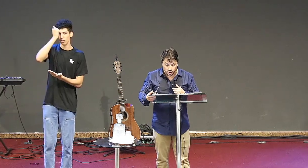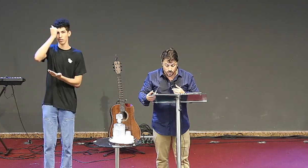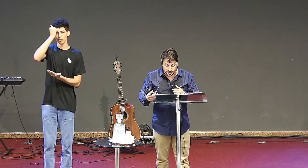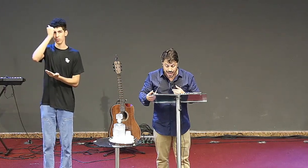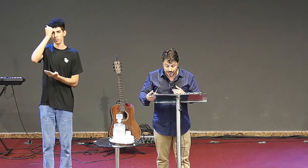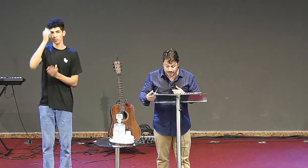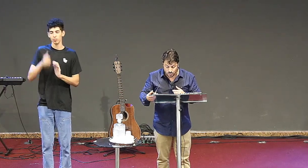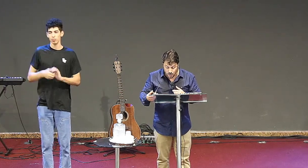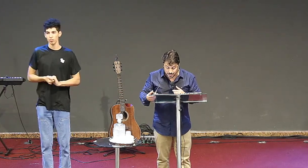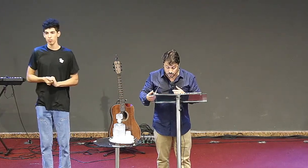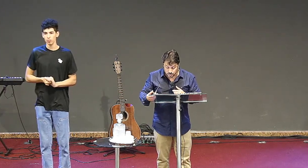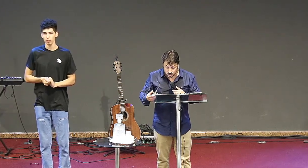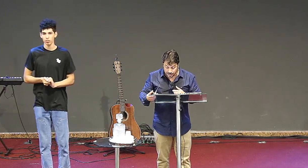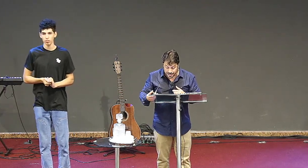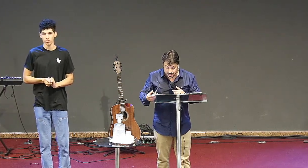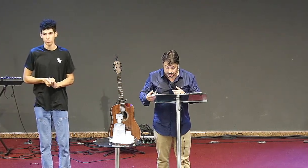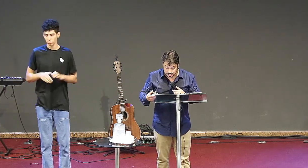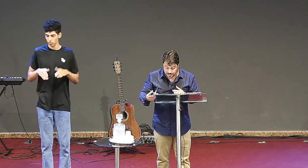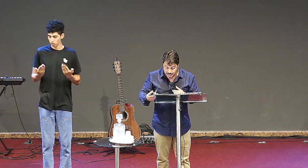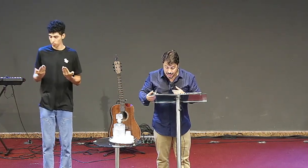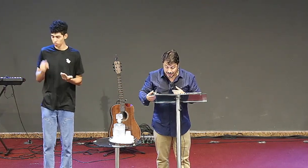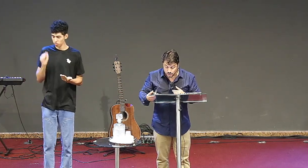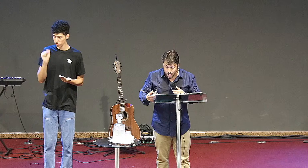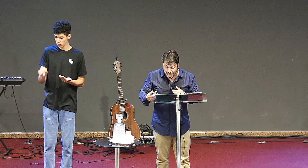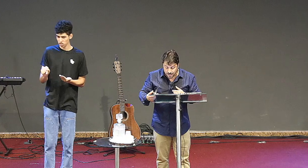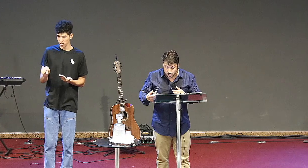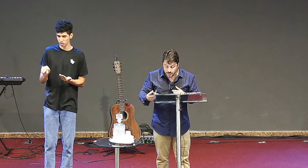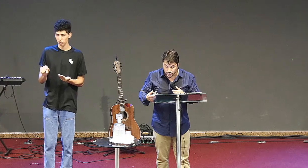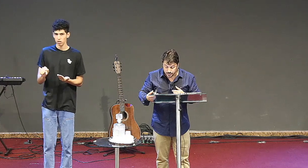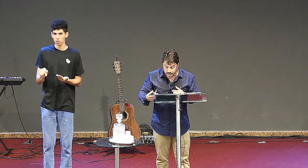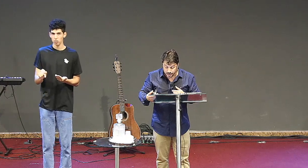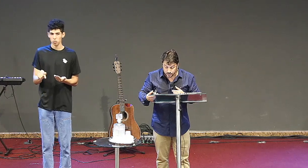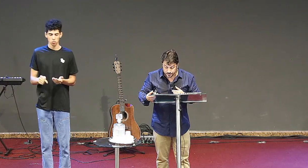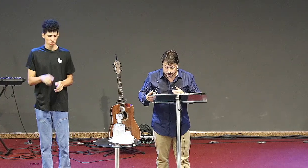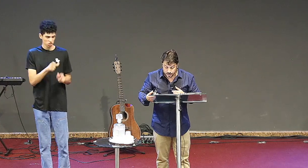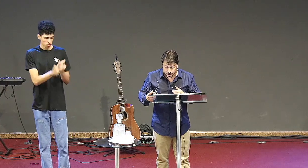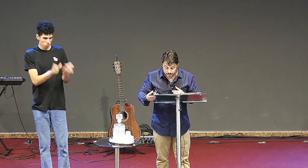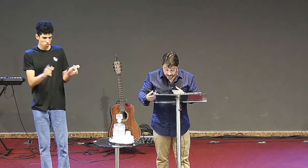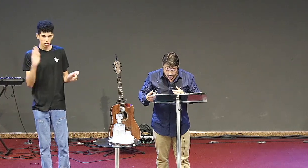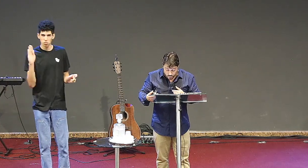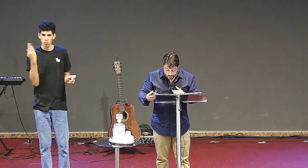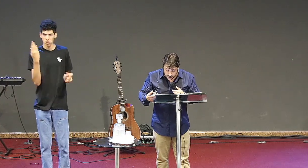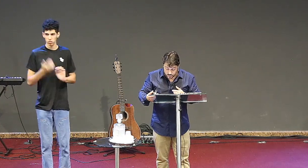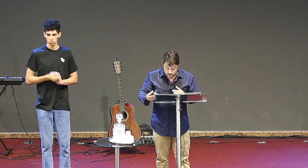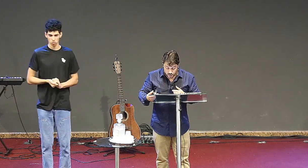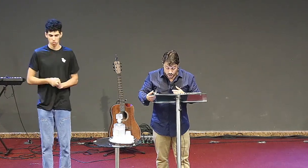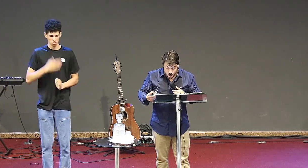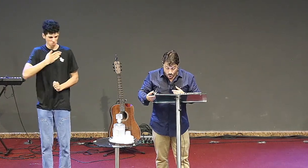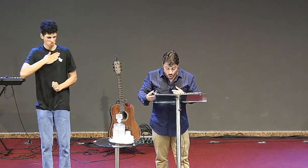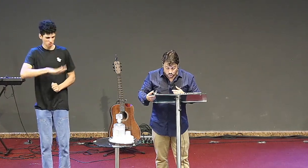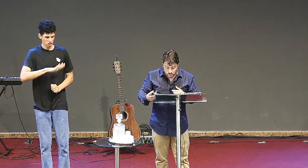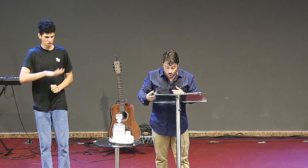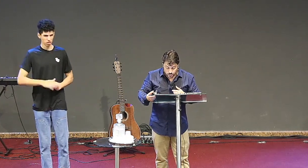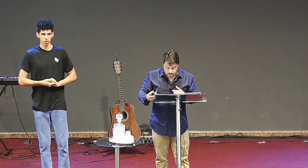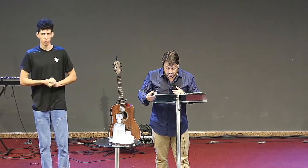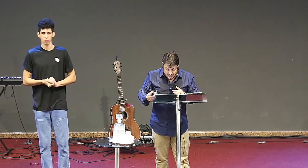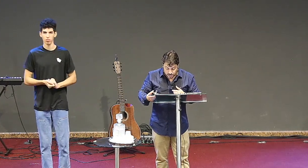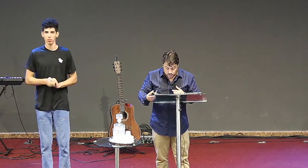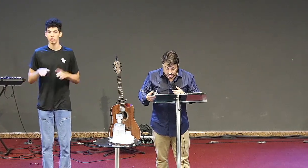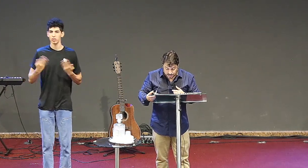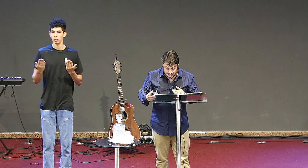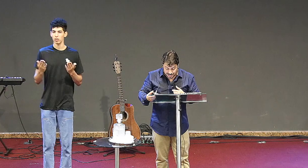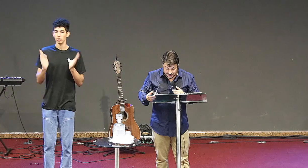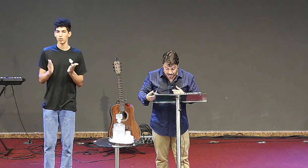favor, que odeias as obras dos Nicolaitas, as quais eu também odeio. Quem tem ouvidos, ouça o que o